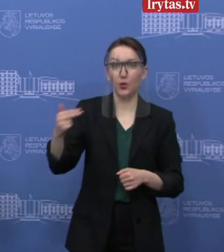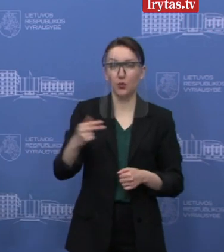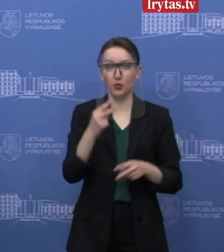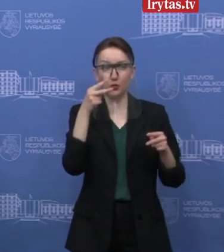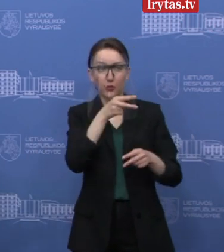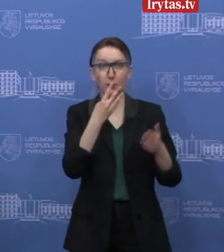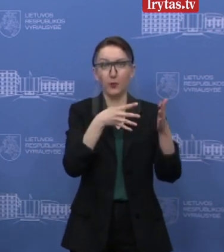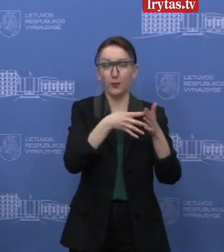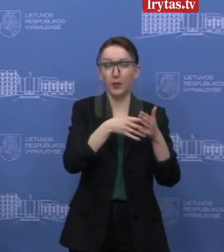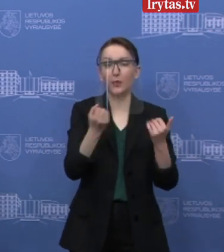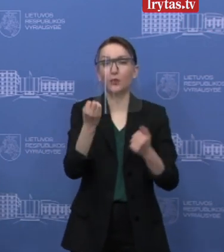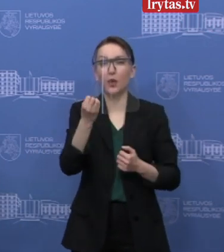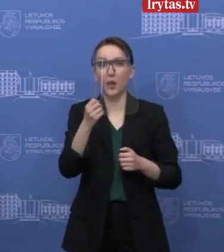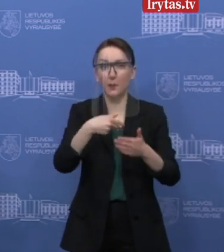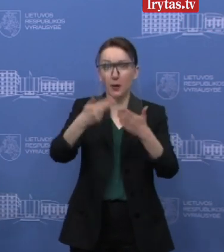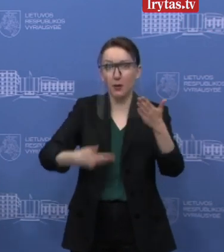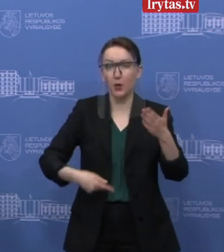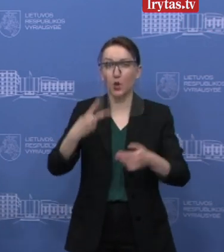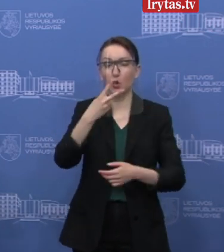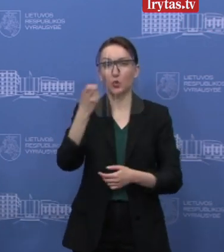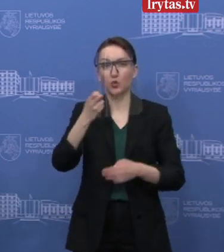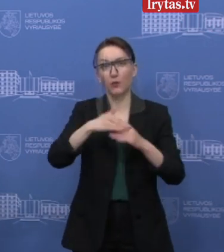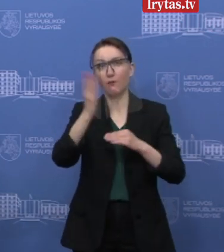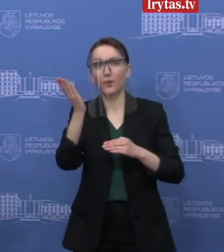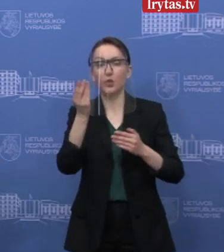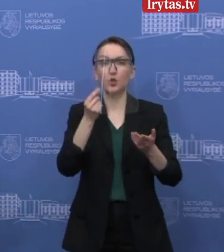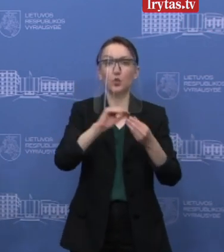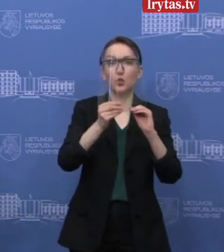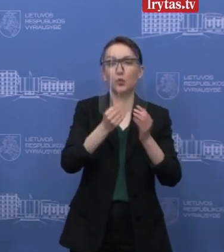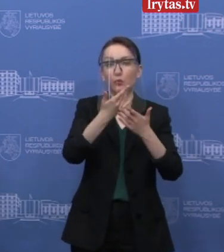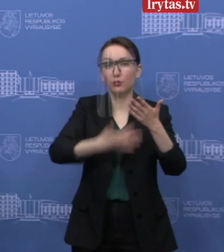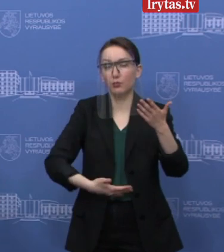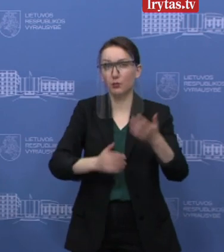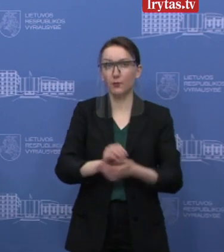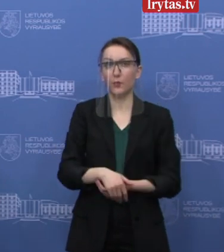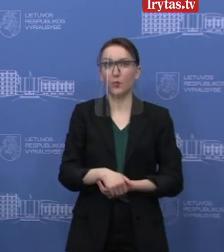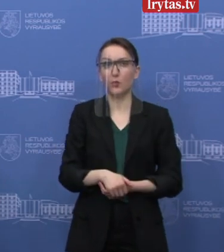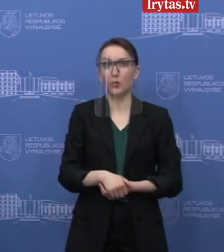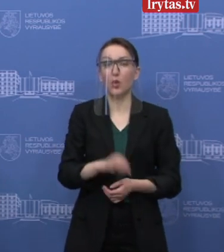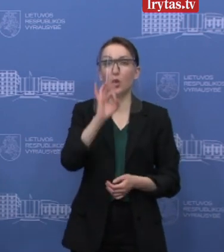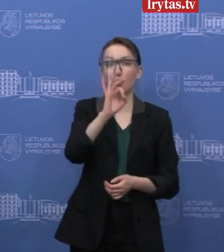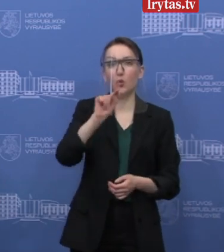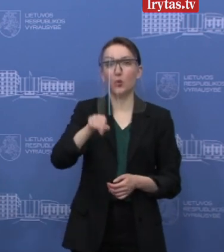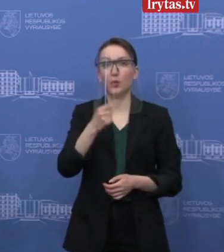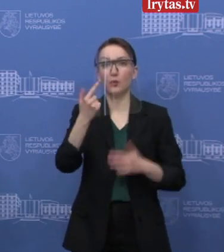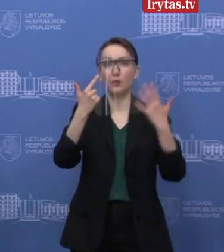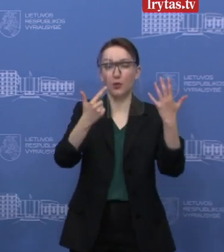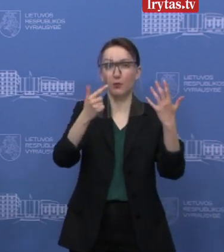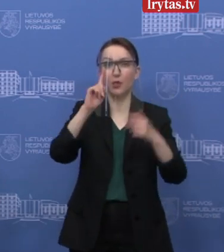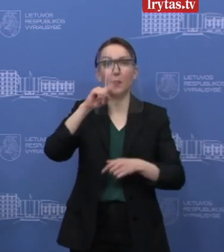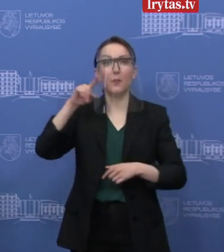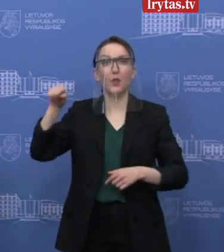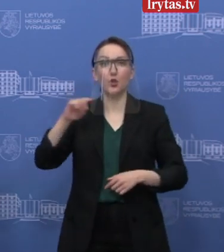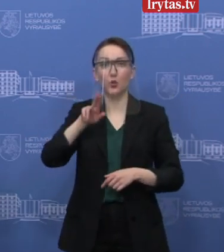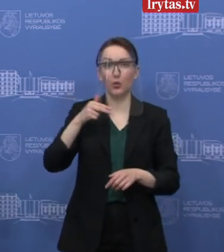ir šiais metais klonuojame dar pasirašyti per 200 finansavimo sutarčių už daugiau nei 0,7 milijono